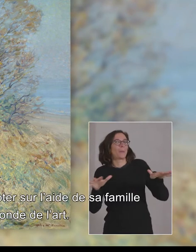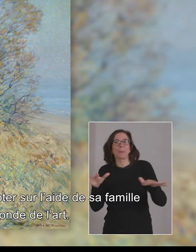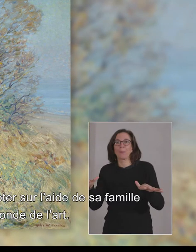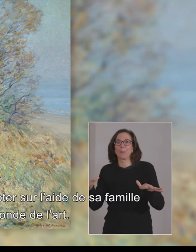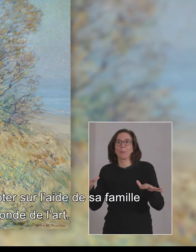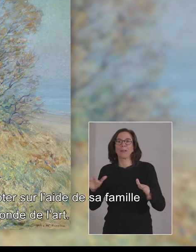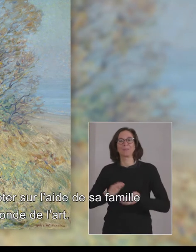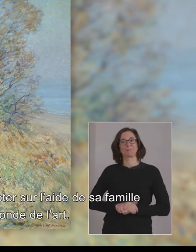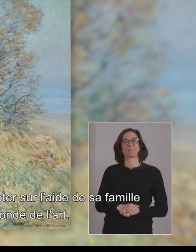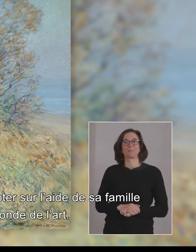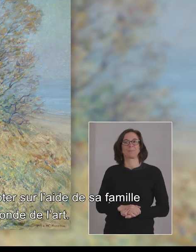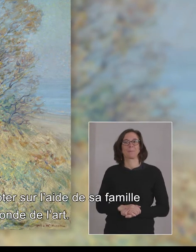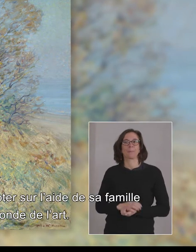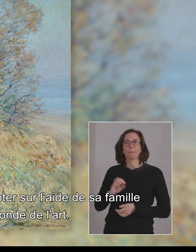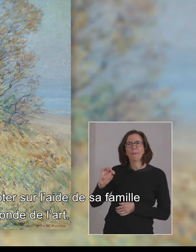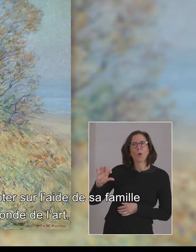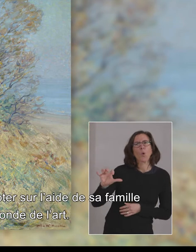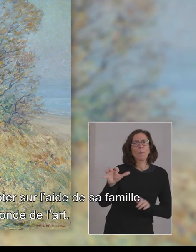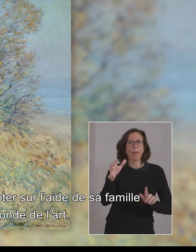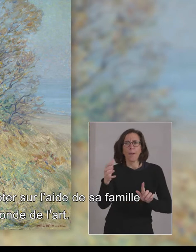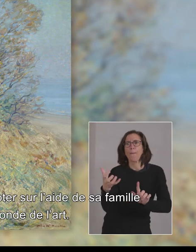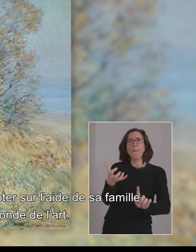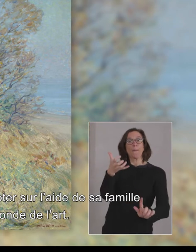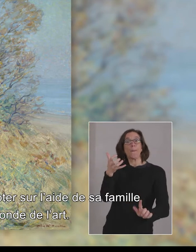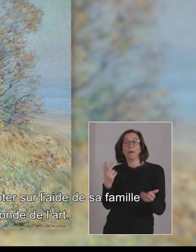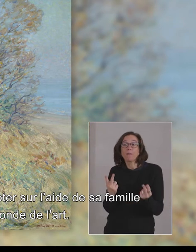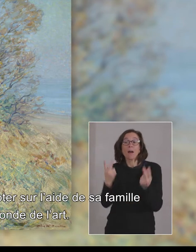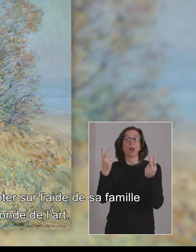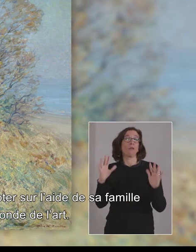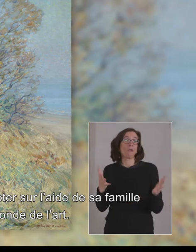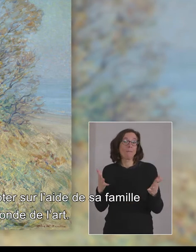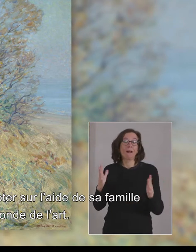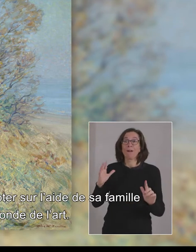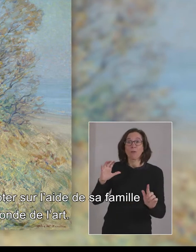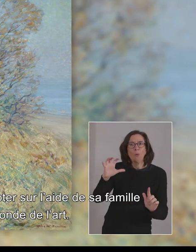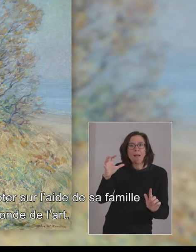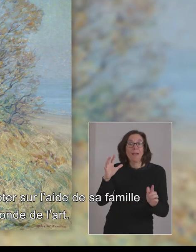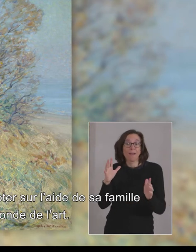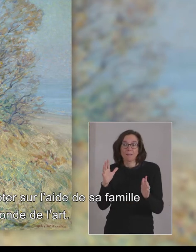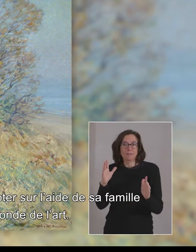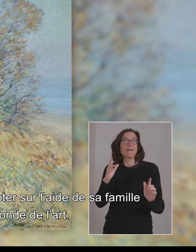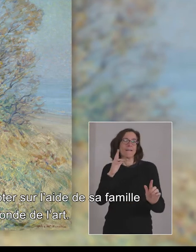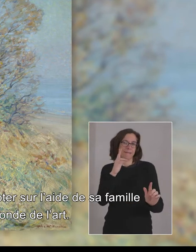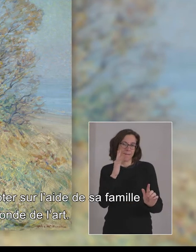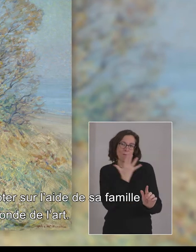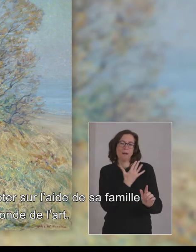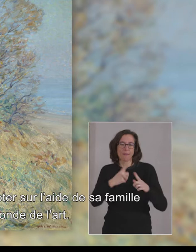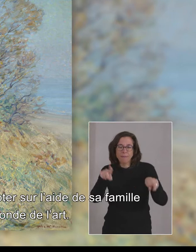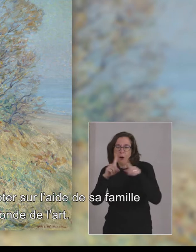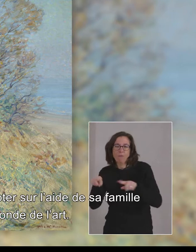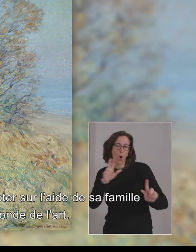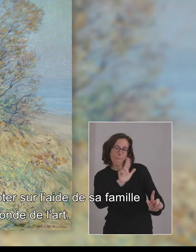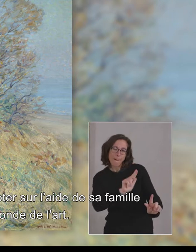Elle peut aussi compter à ses amis et sa famille pour l'aider dans le monde de l'art.